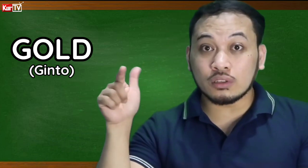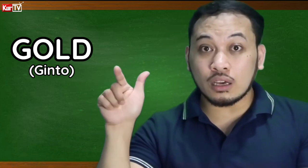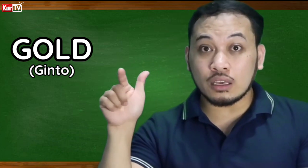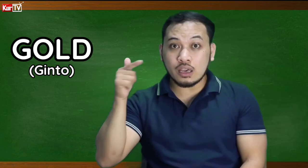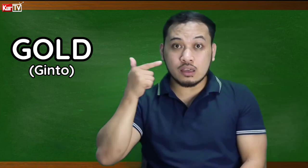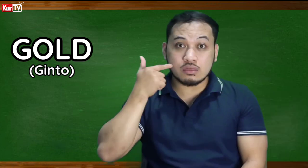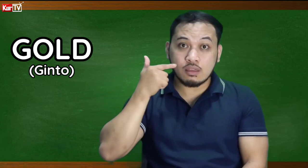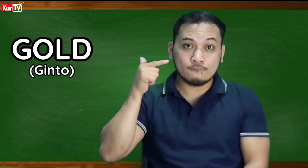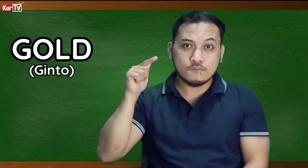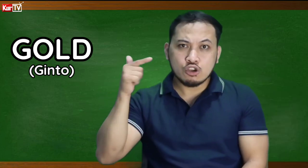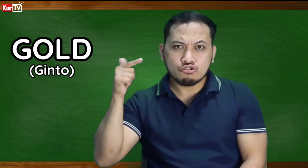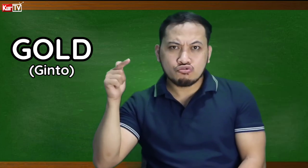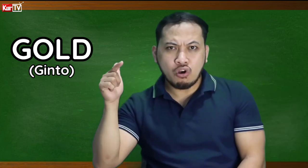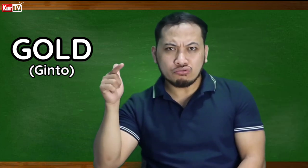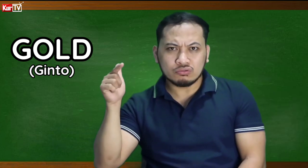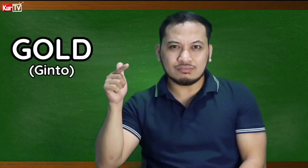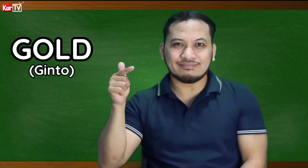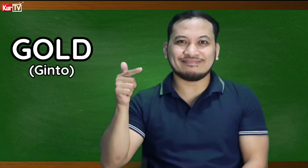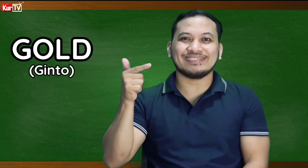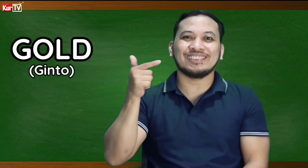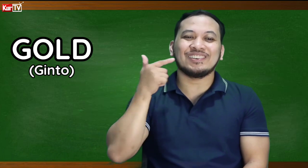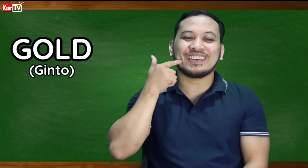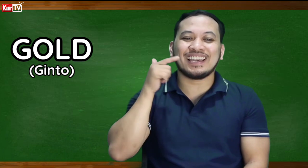Ayan! Gold! Okay!